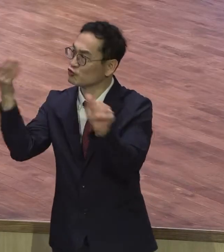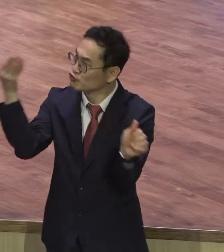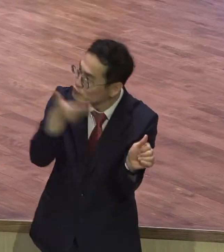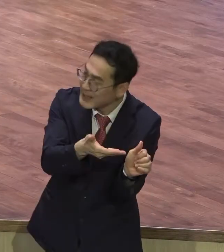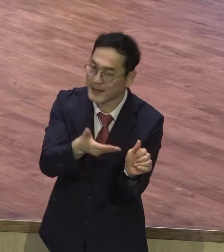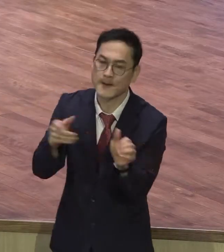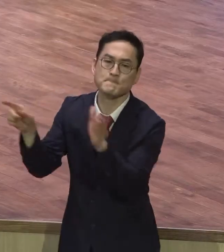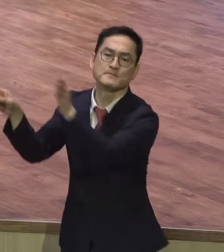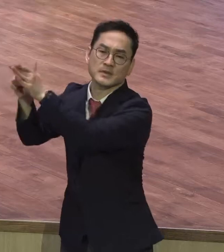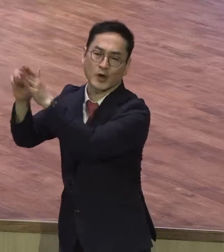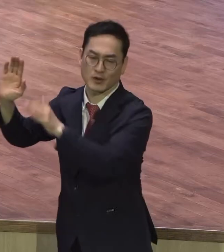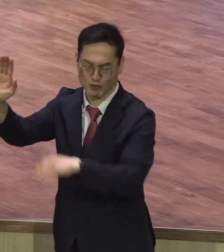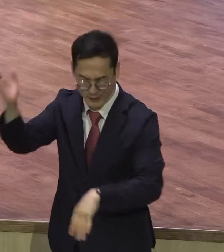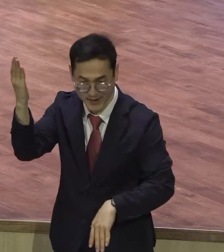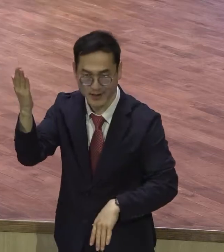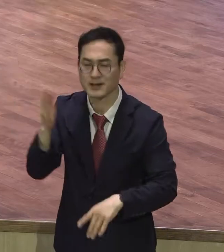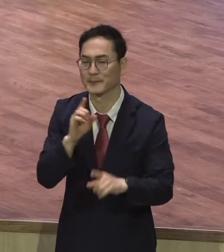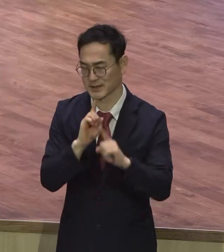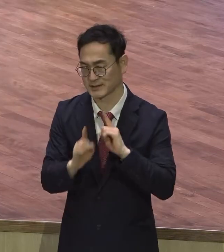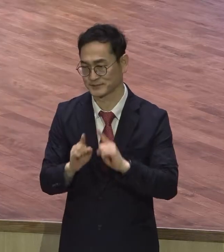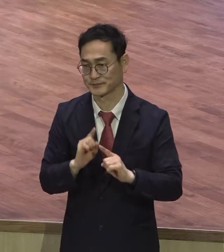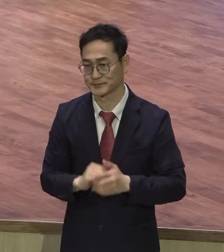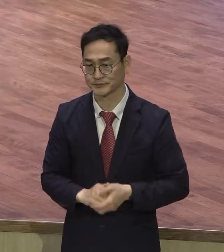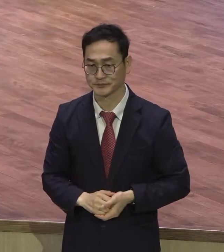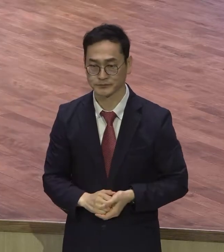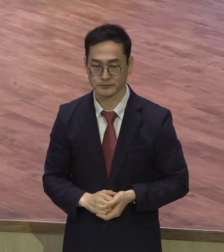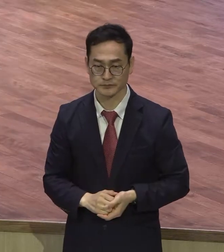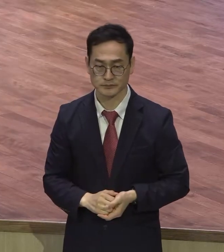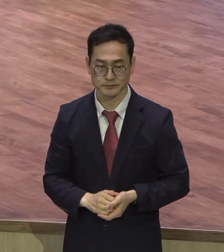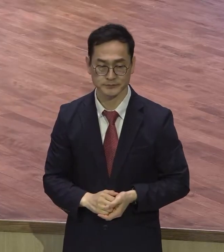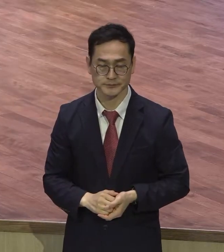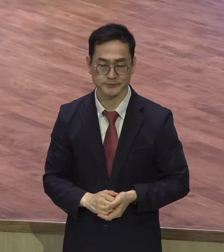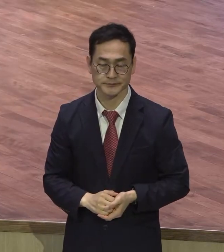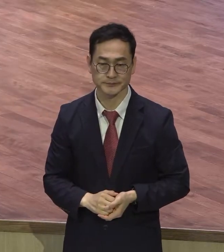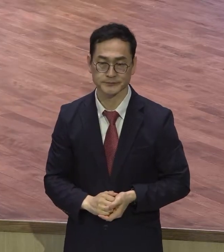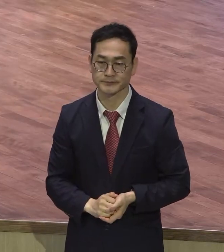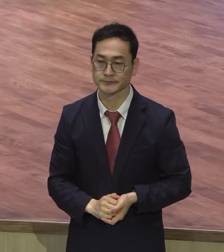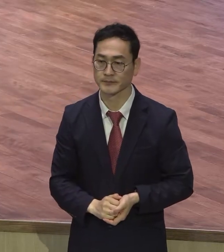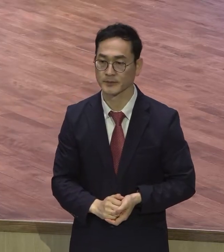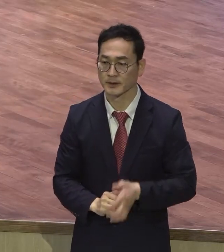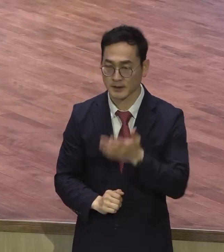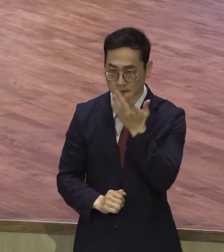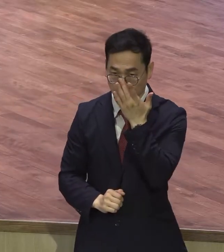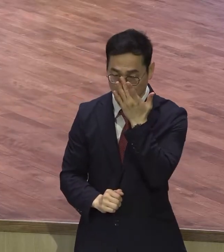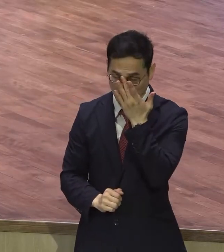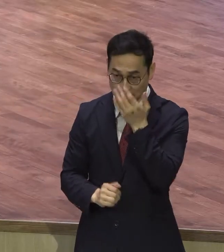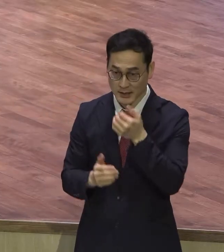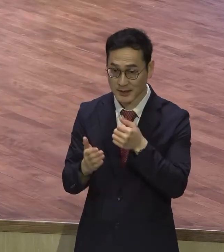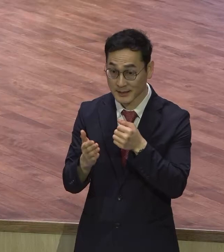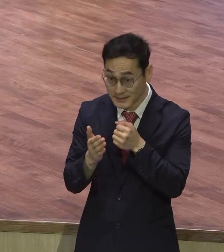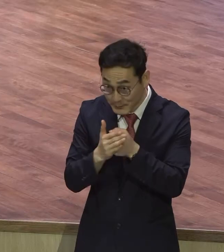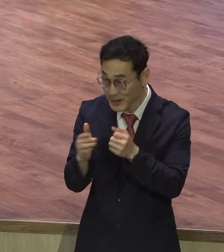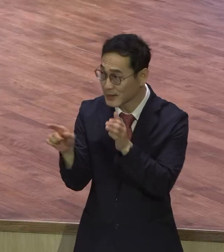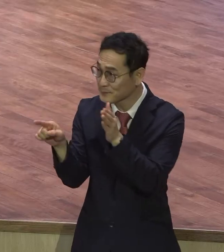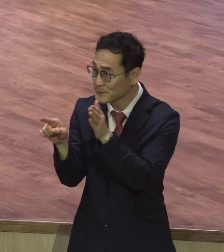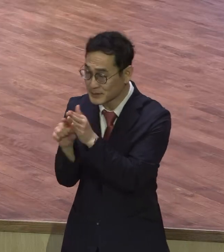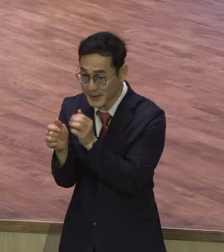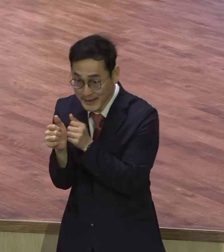할지니라. 그렇게 말씀하고 있어요. 그러니까 믿음에 따라 하나님을 기쁘시게 할 수도